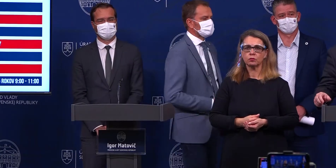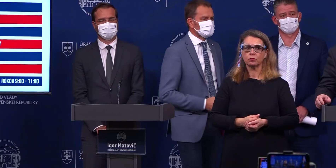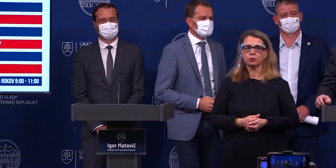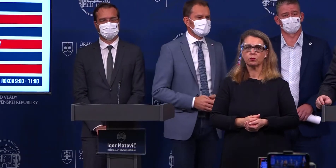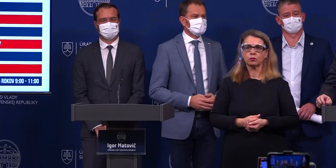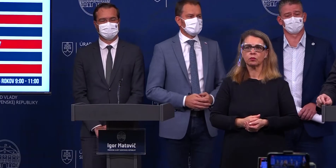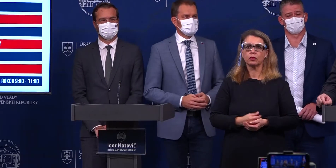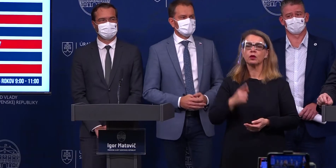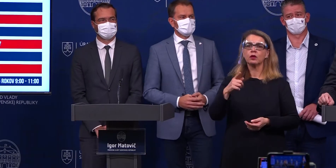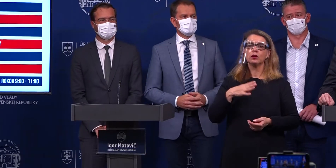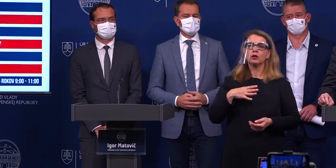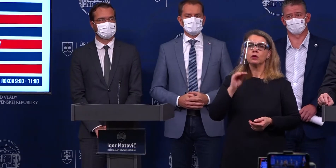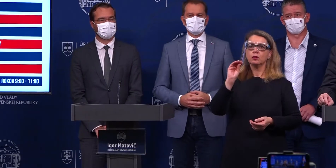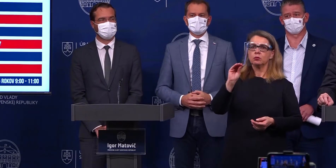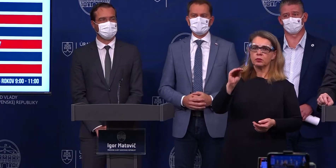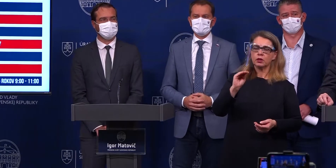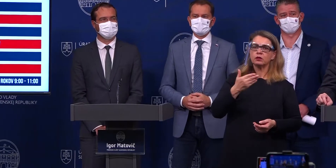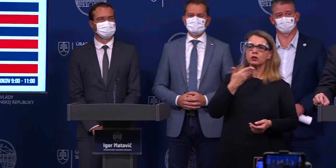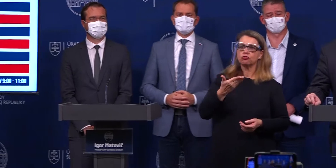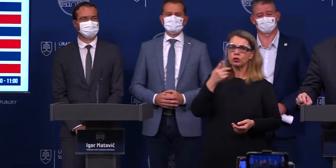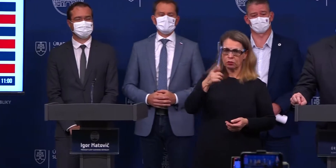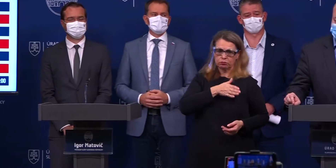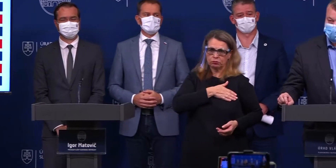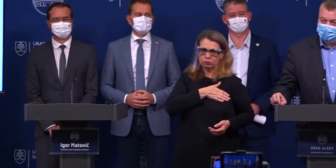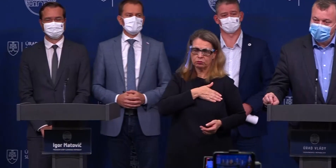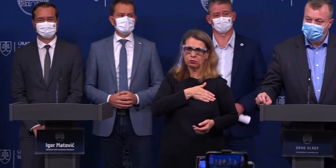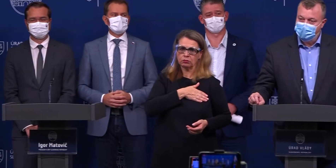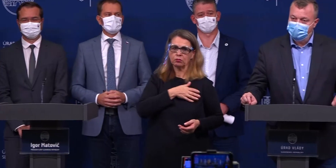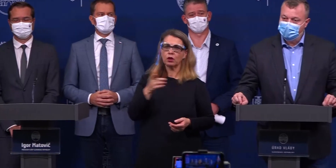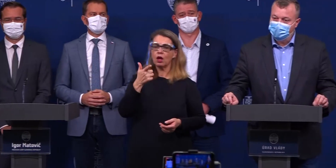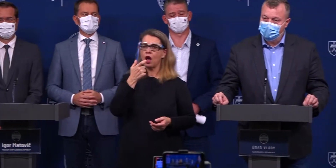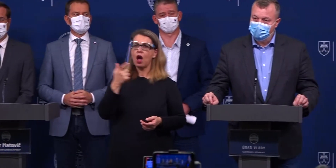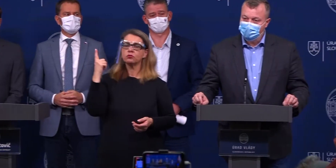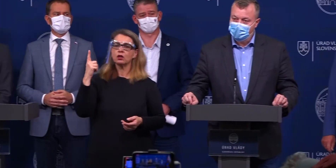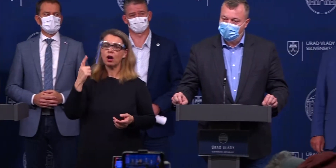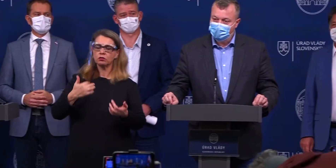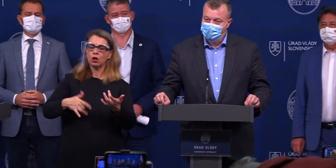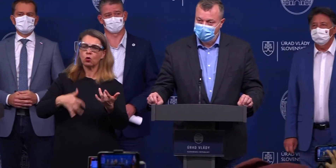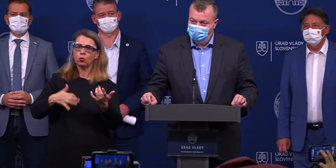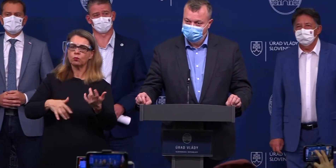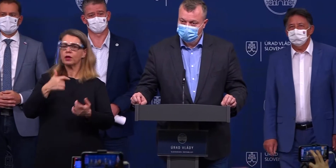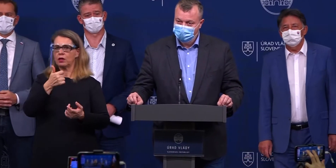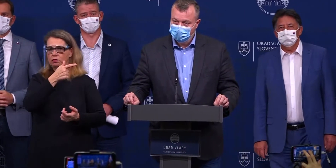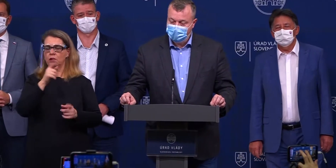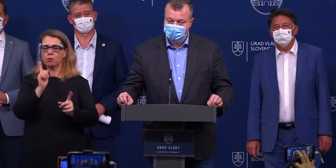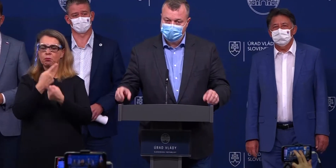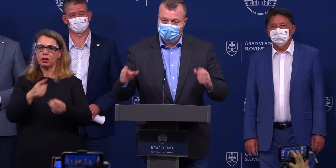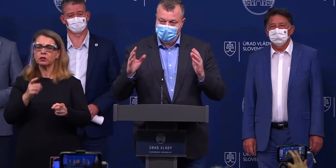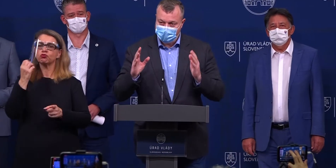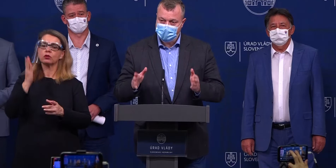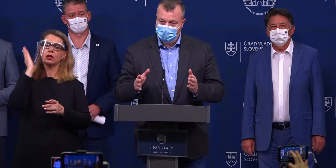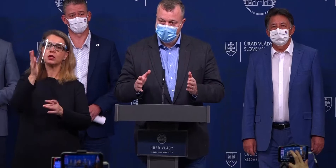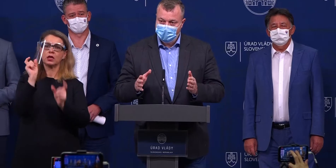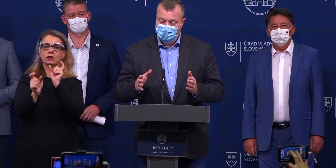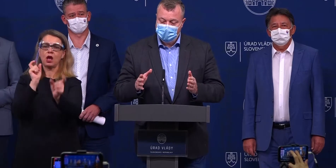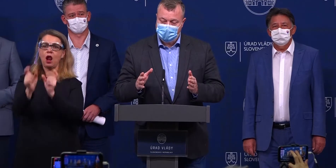Pa redaktor, neviem, či ste priaznívcom rokovej hudby, ale austrálská kapela ACDC má takú pesničku Highway to hell. Keď idete po